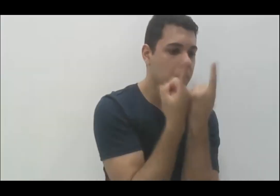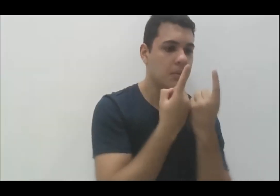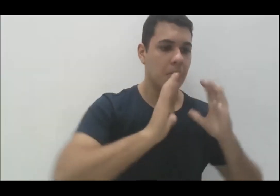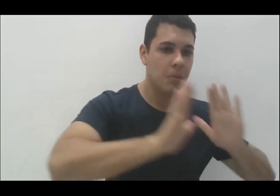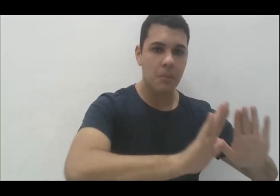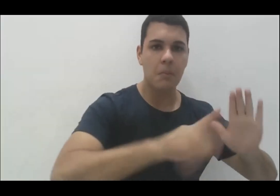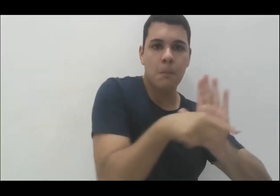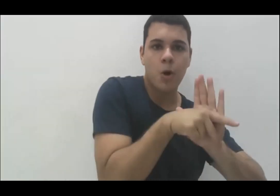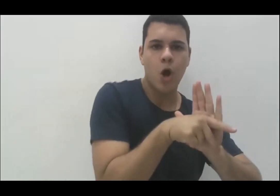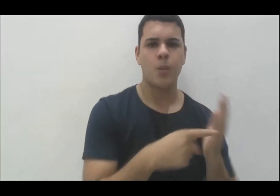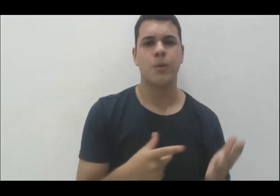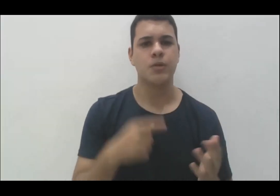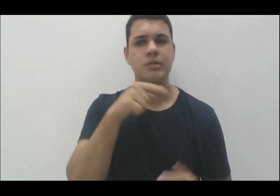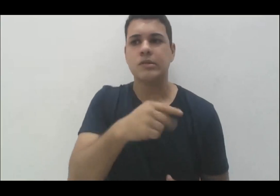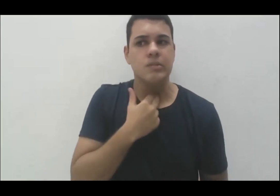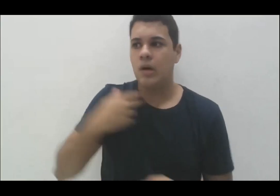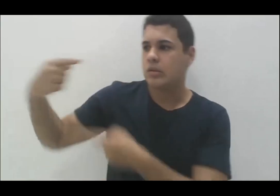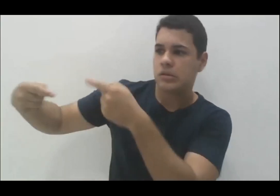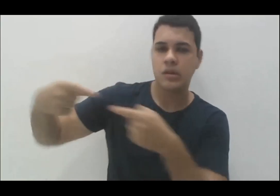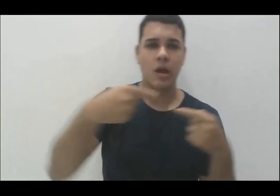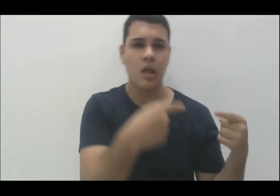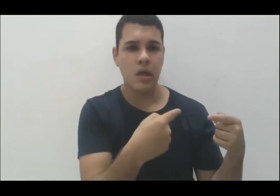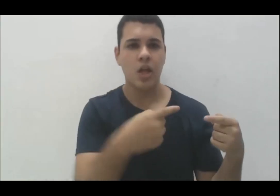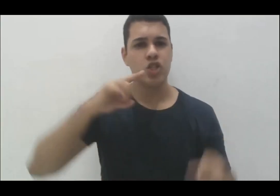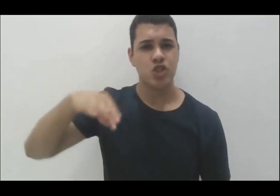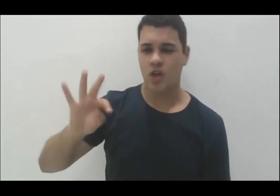uma discussão apenas da Tatiana.